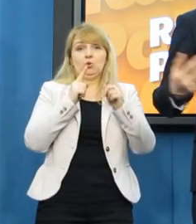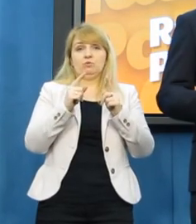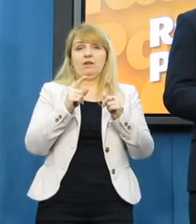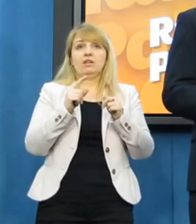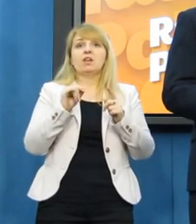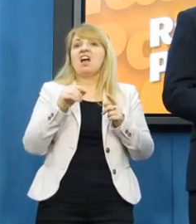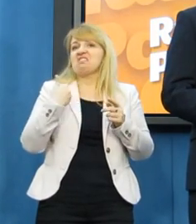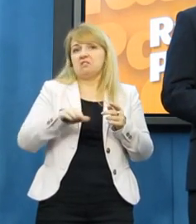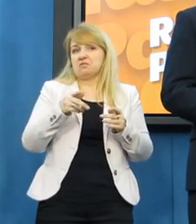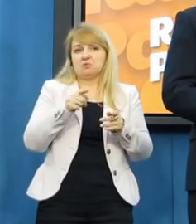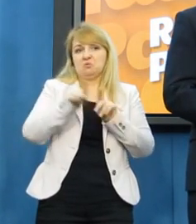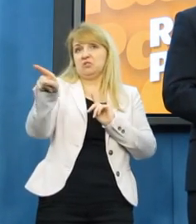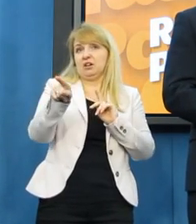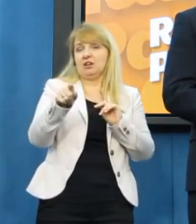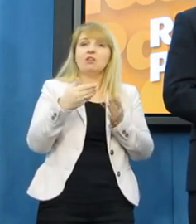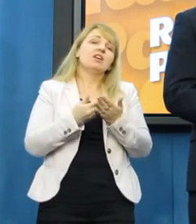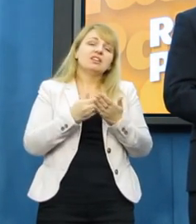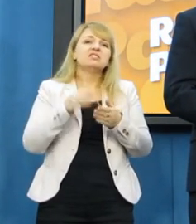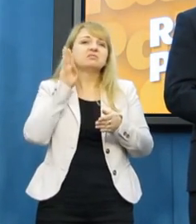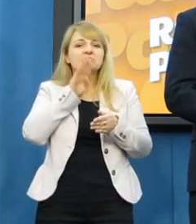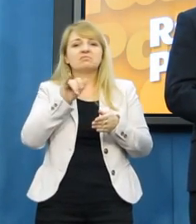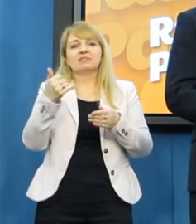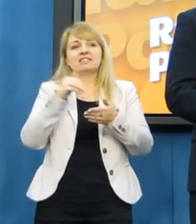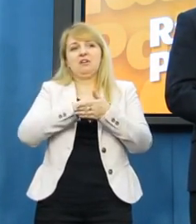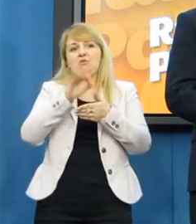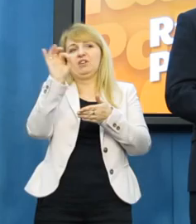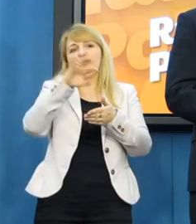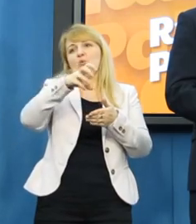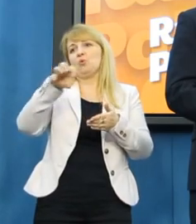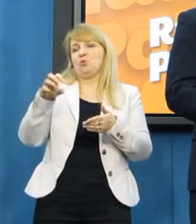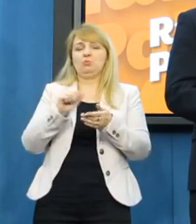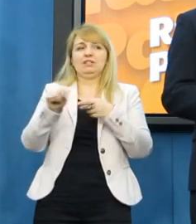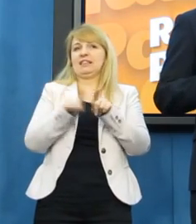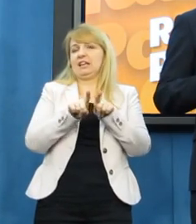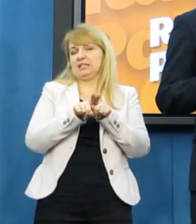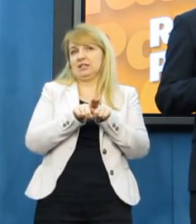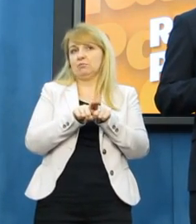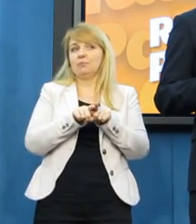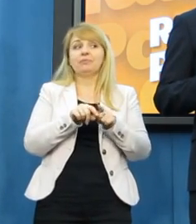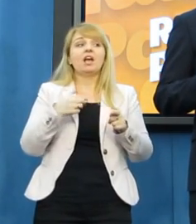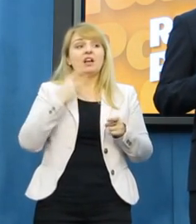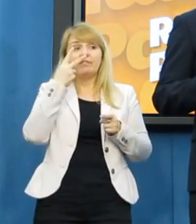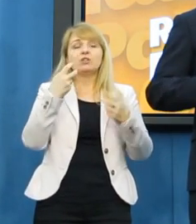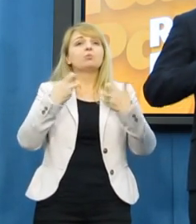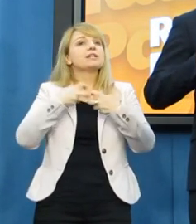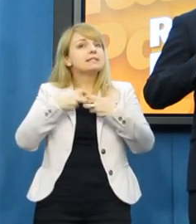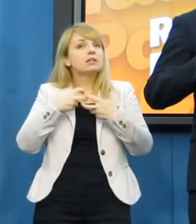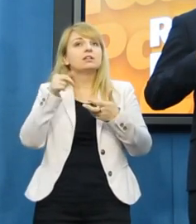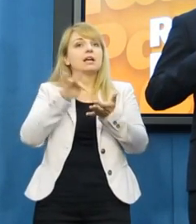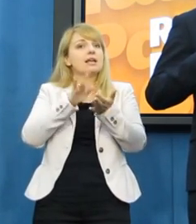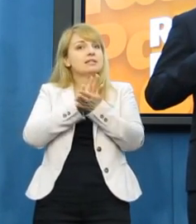wygląda to z tych zapisów, które widziałem w internecie, bo nie byłem na tym wykładzie. Z tego zapisu internetowego wygląda to